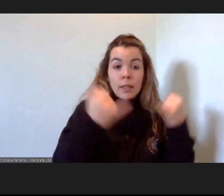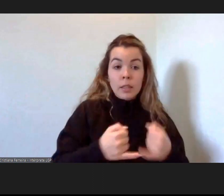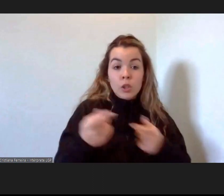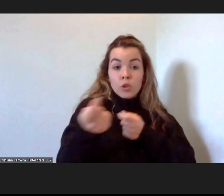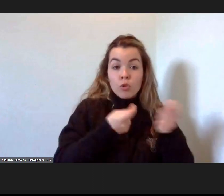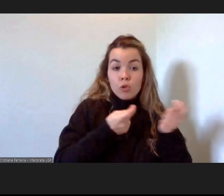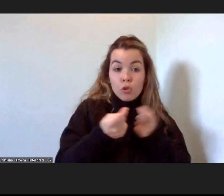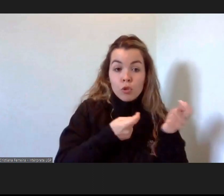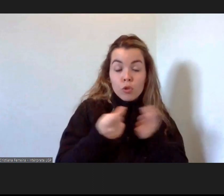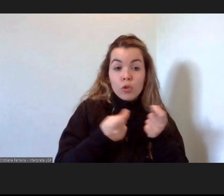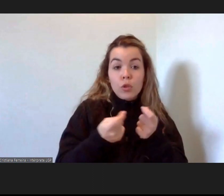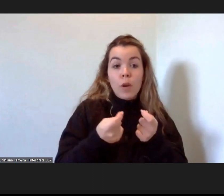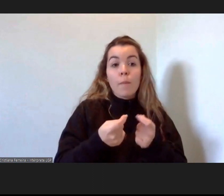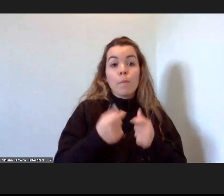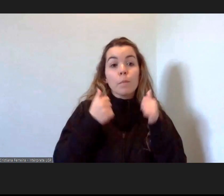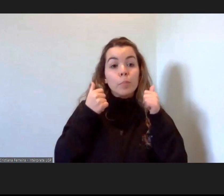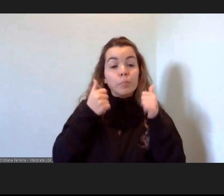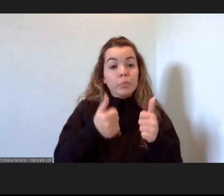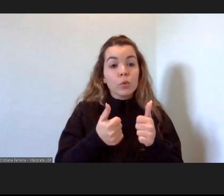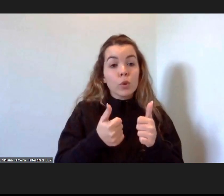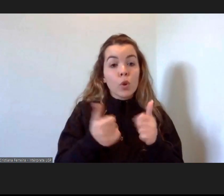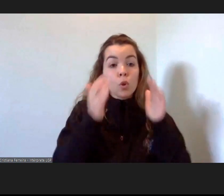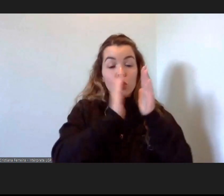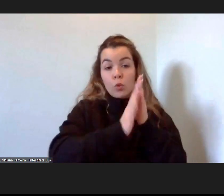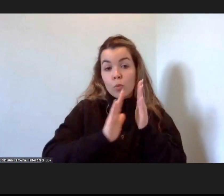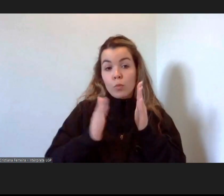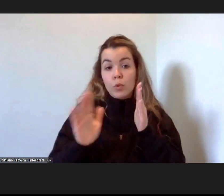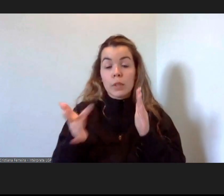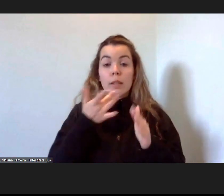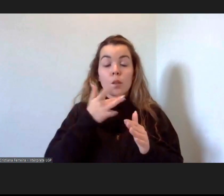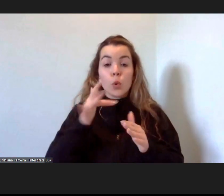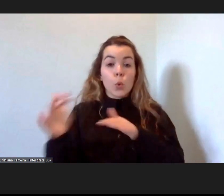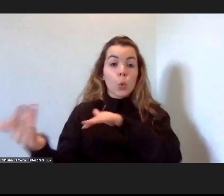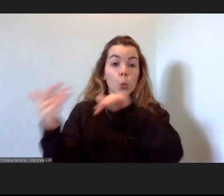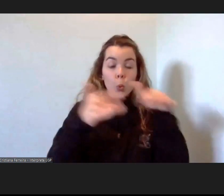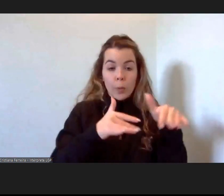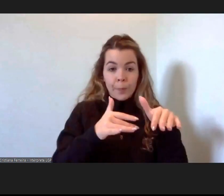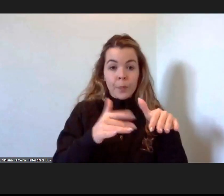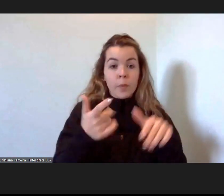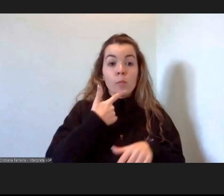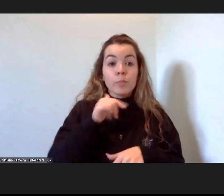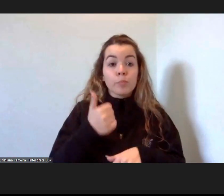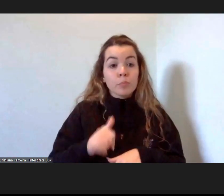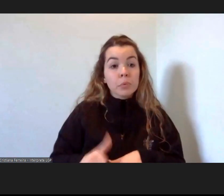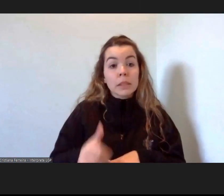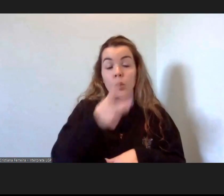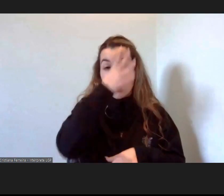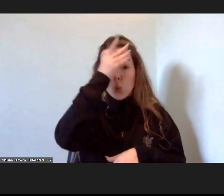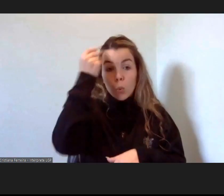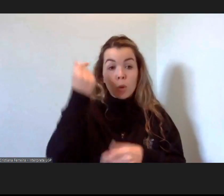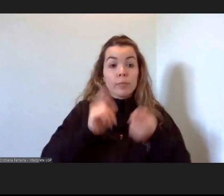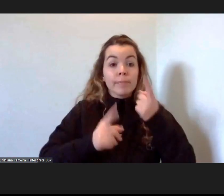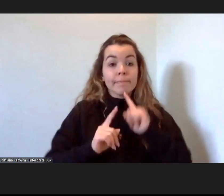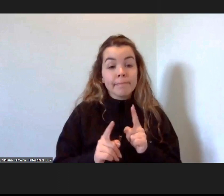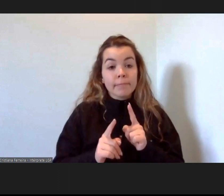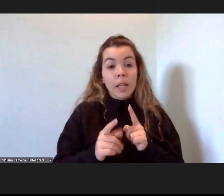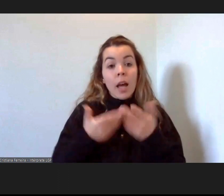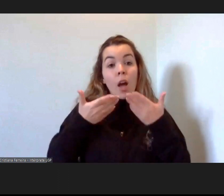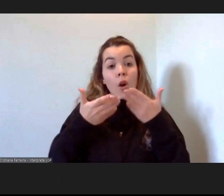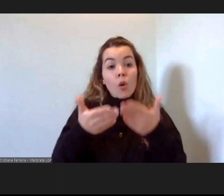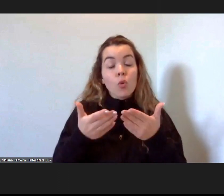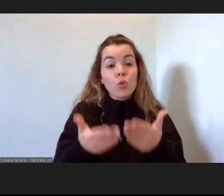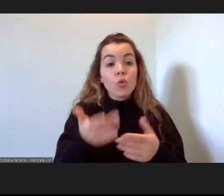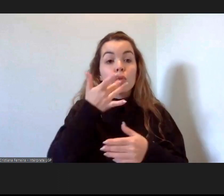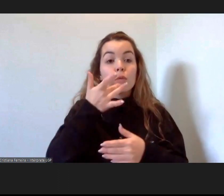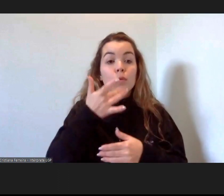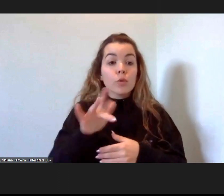eficaz dos processos migratórios. Não podemos esquecer que o contributo dos imigrantes, o contributo